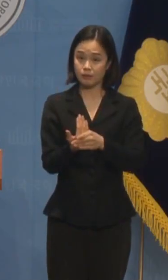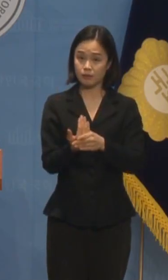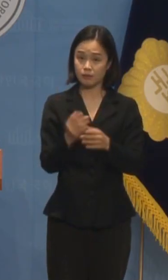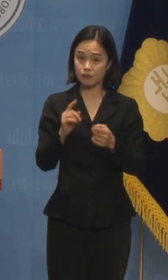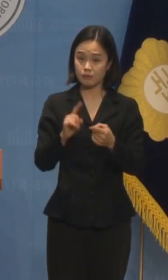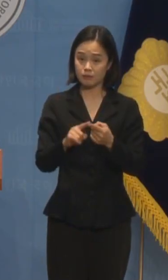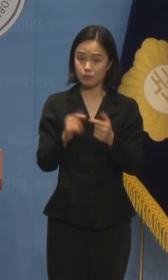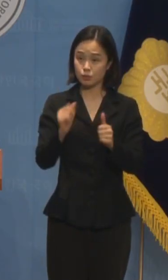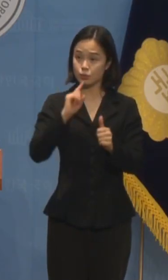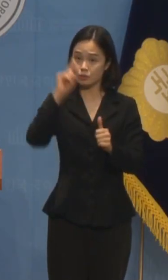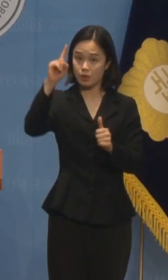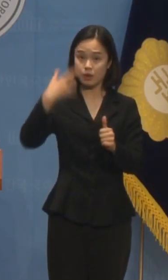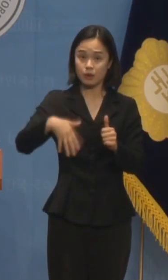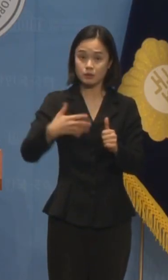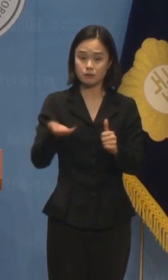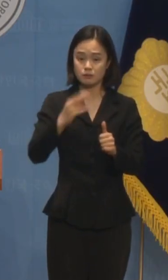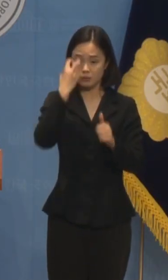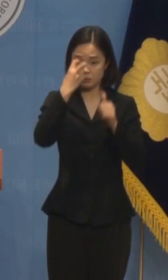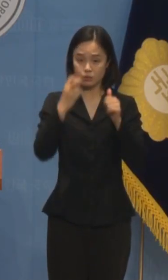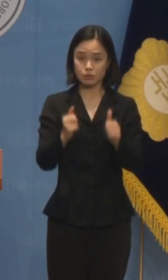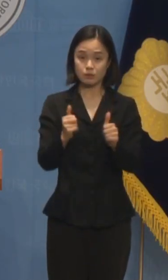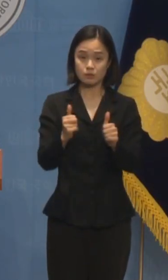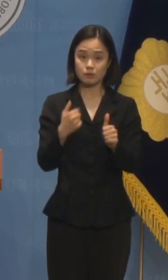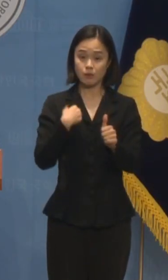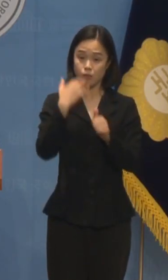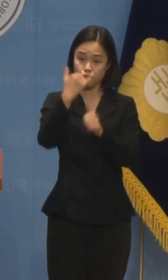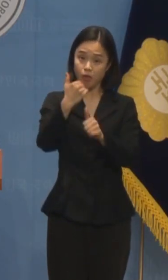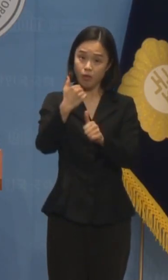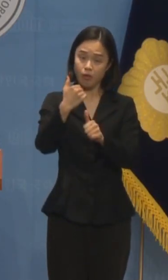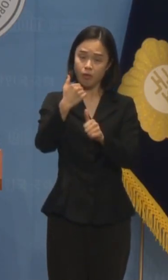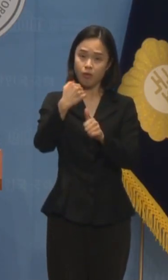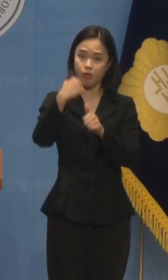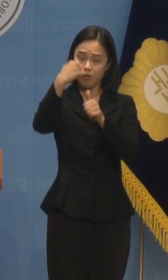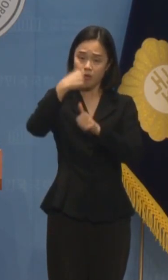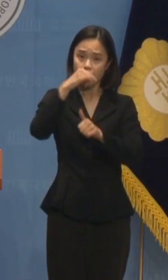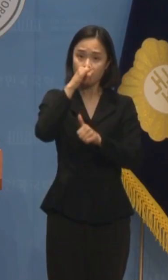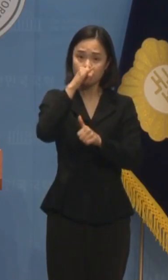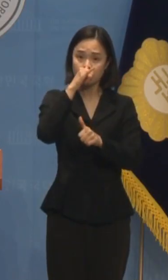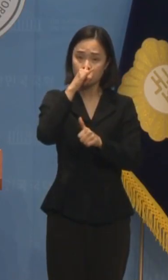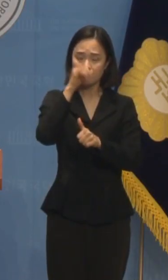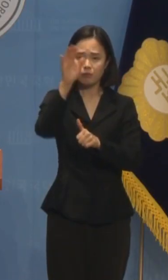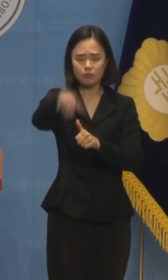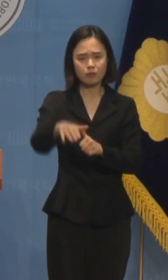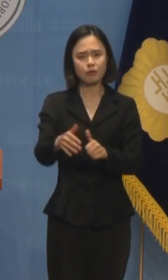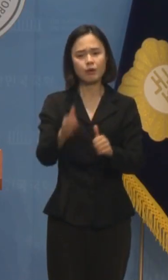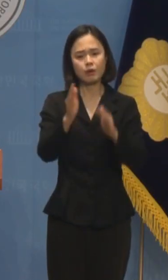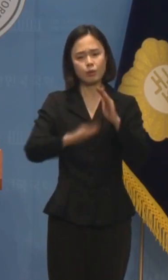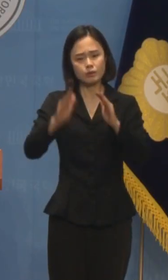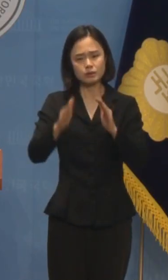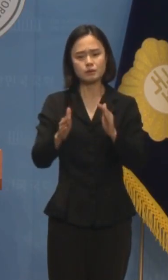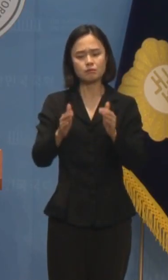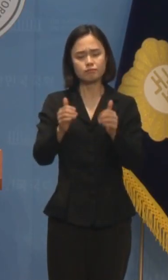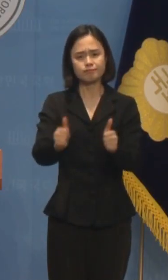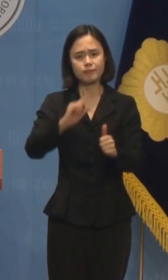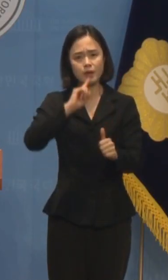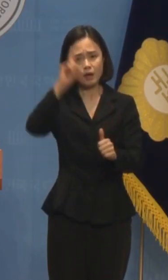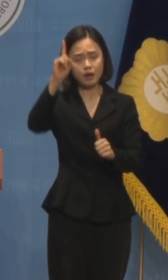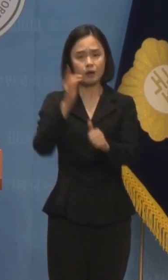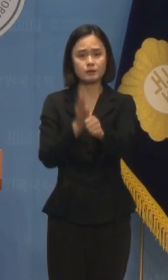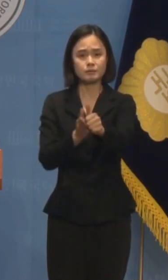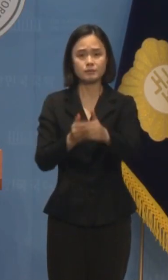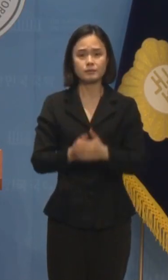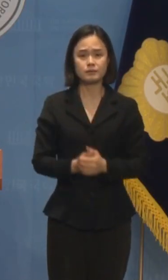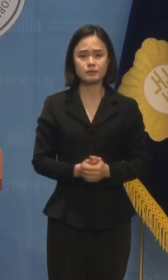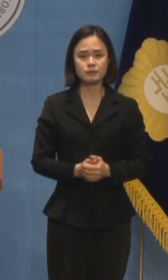그러니 조사가 안 됐다는 핑계를 대지 말고 즉각 기소하기 바랍니다. 더 이상은 검찰의 악질적인 프레임